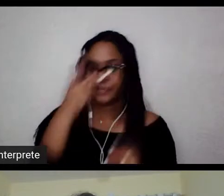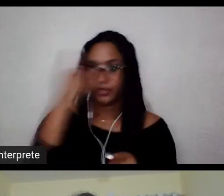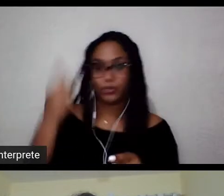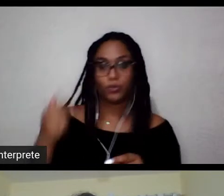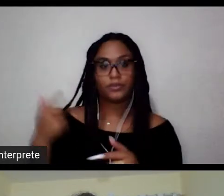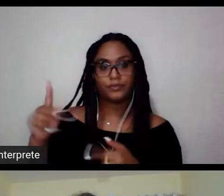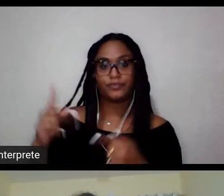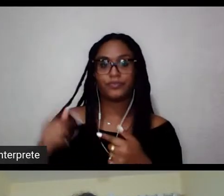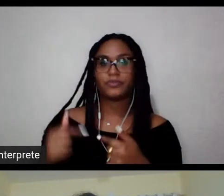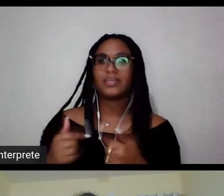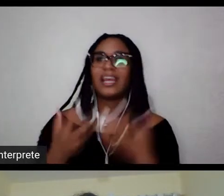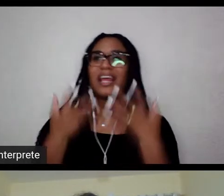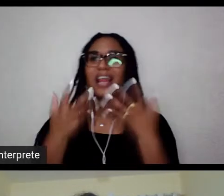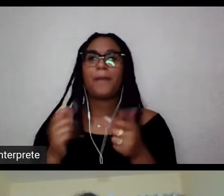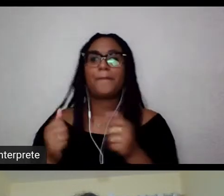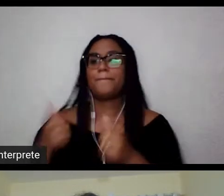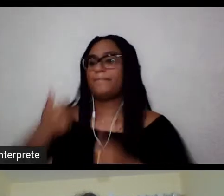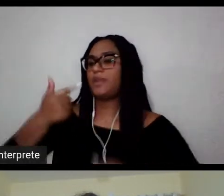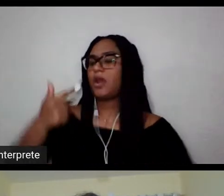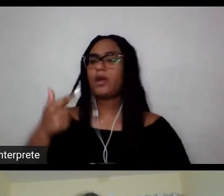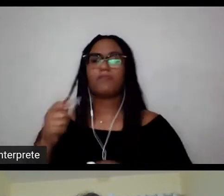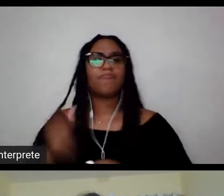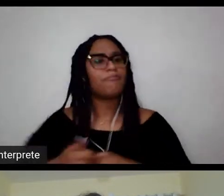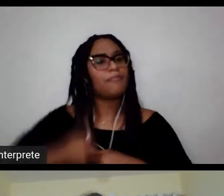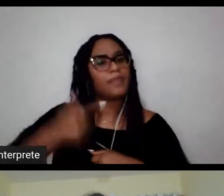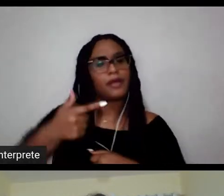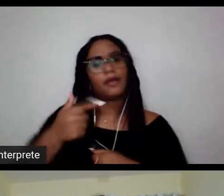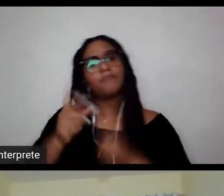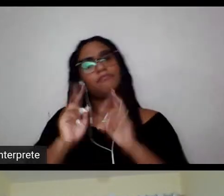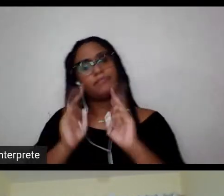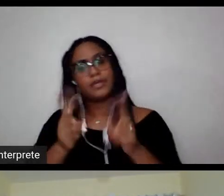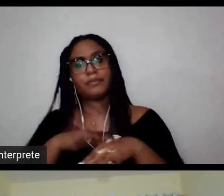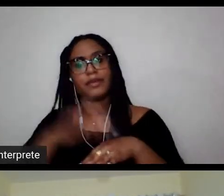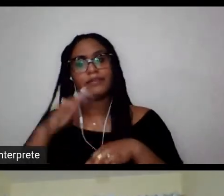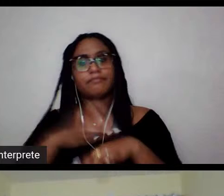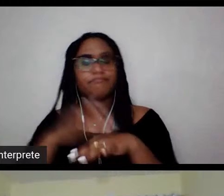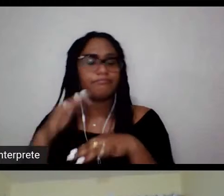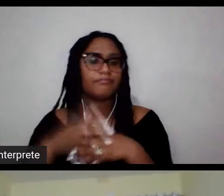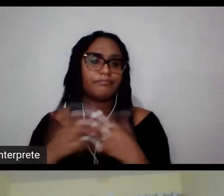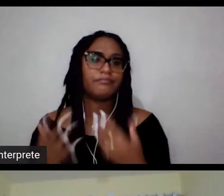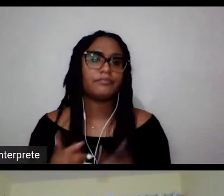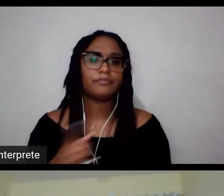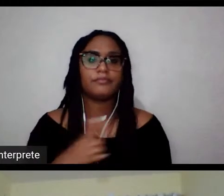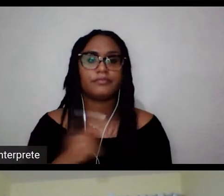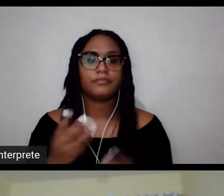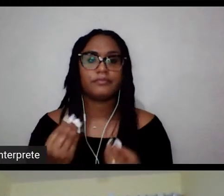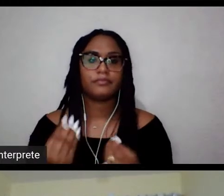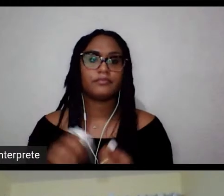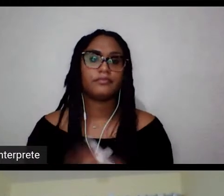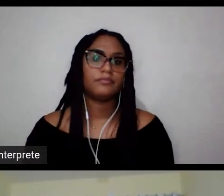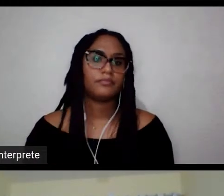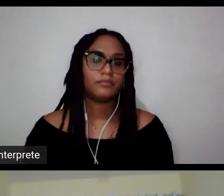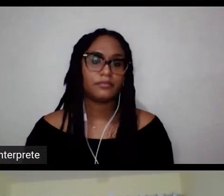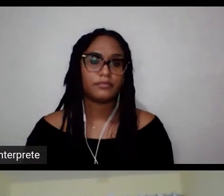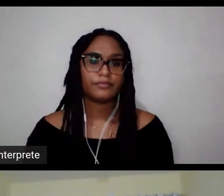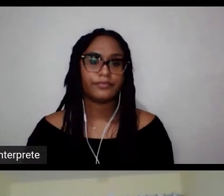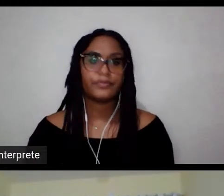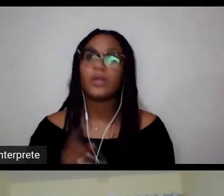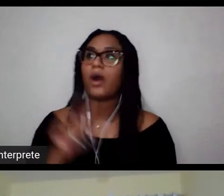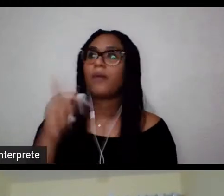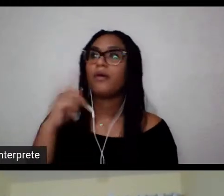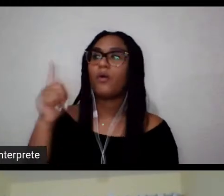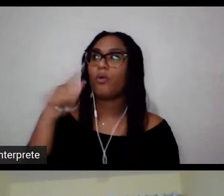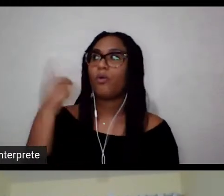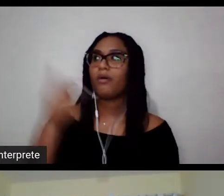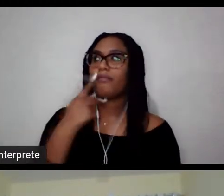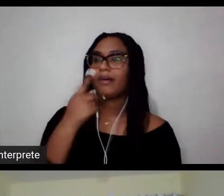dia melhor. E ser cada dia melhor não significa que o outro esteja falando para a atleta que ela tem que ser melhor. Mas